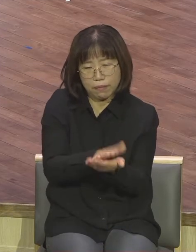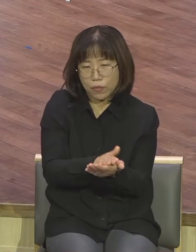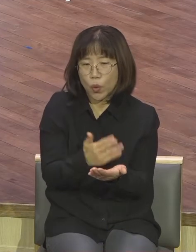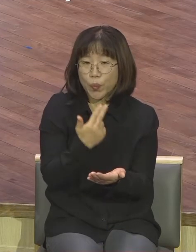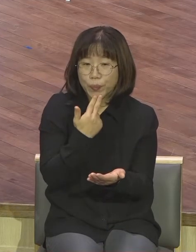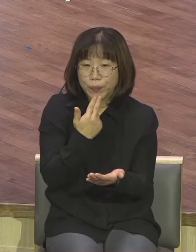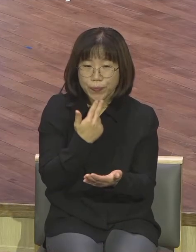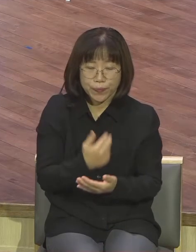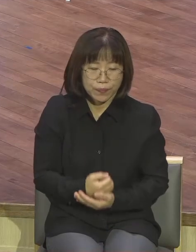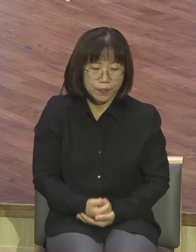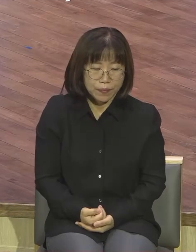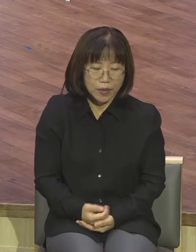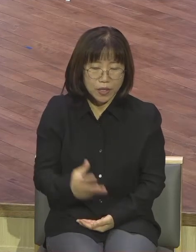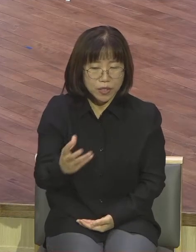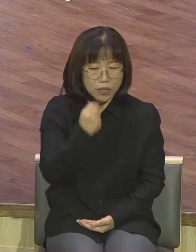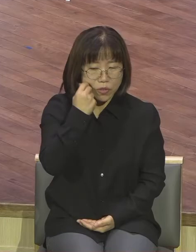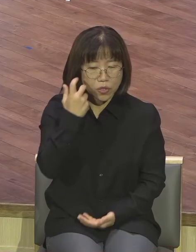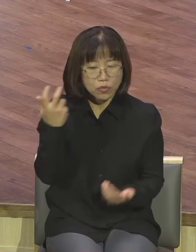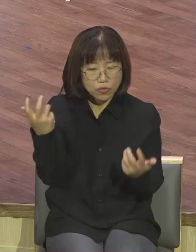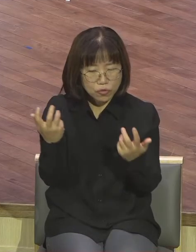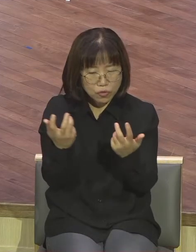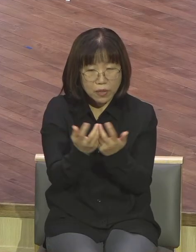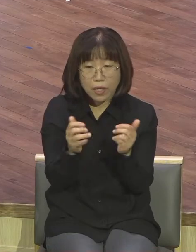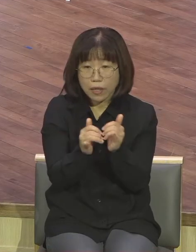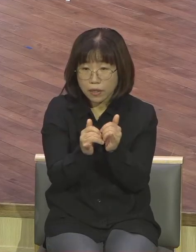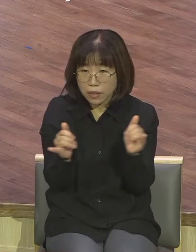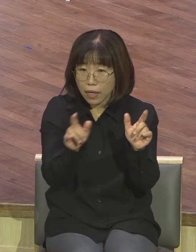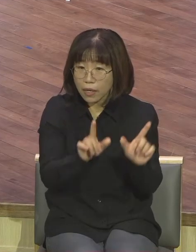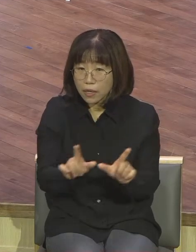성령 충만한 삶이 얼마나 중요한가